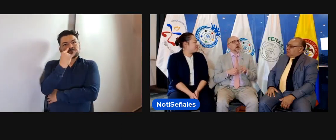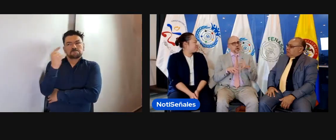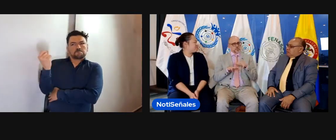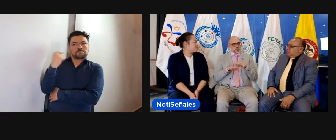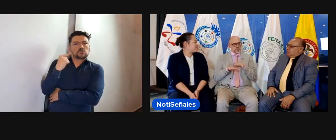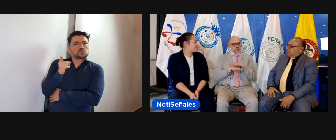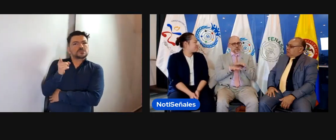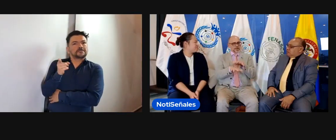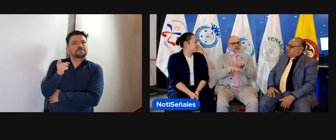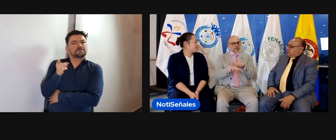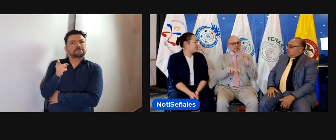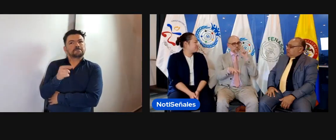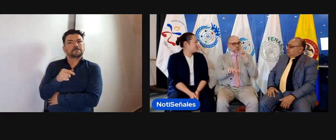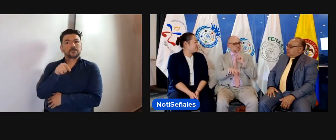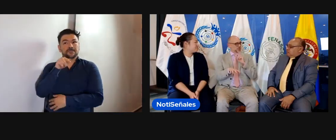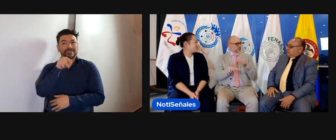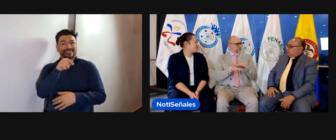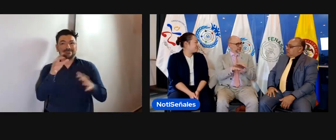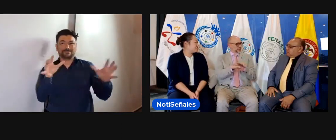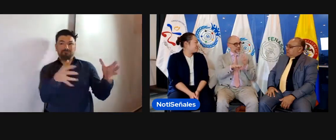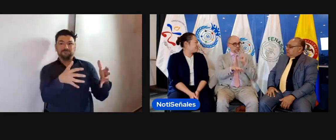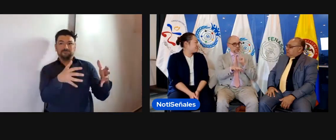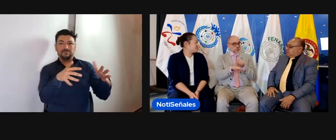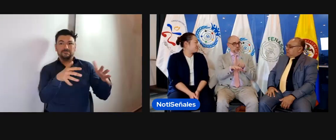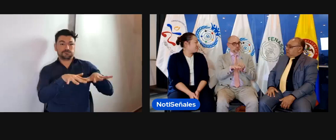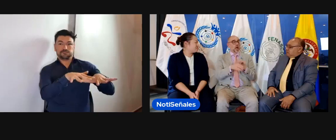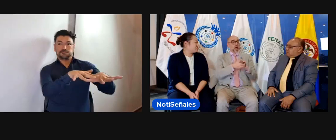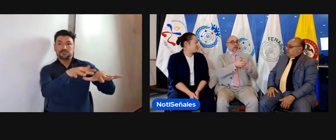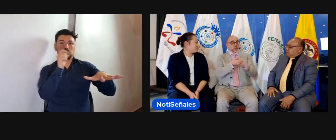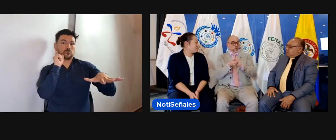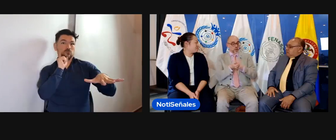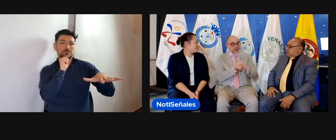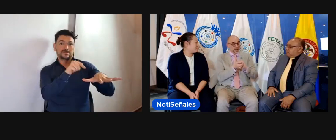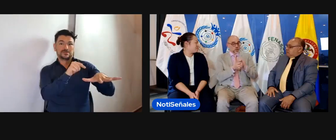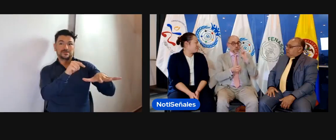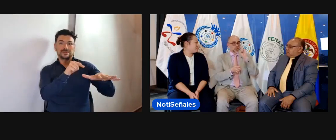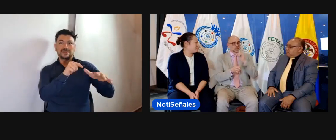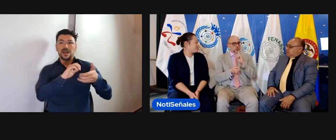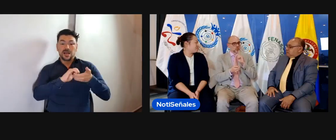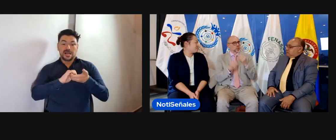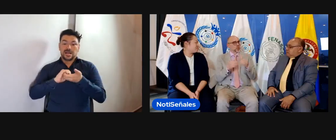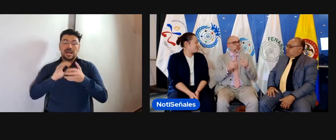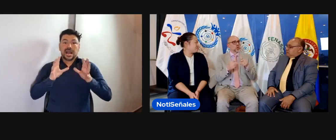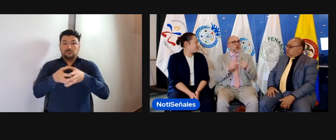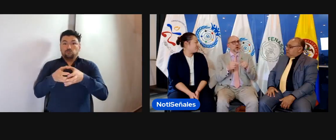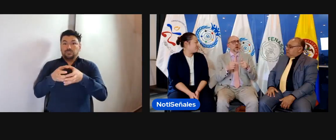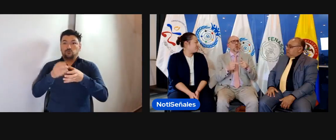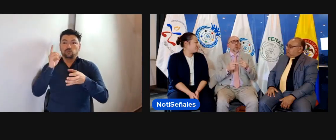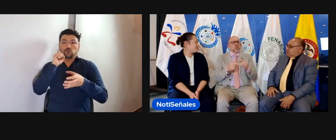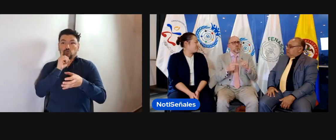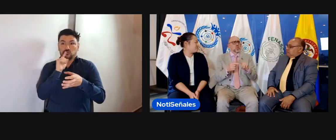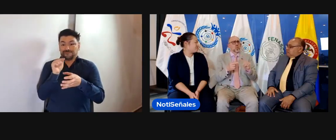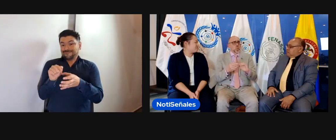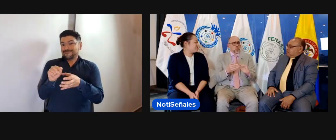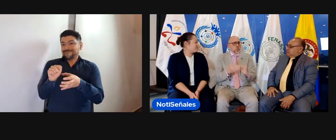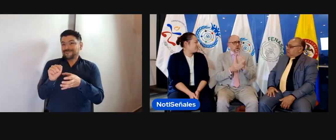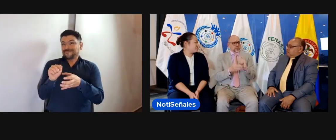una pregunta muy interesante, porque el movimiento asociativo de las personas sordas, entender